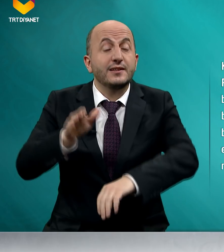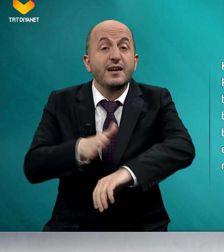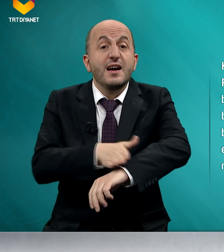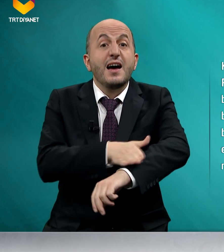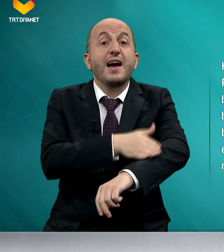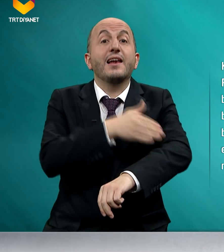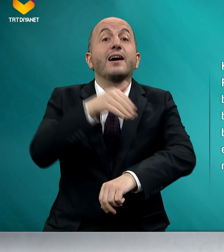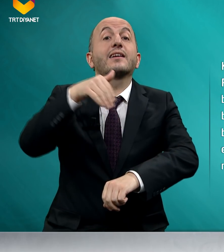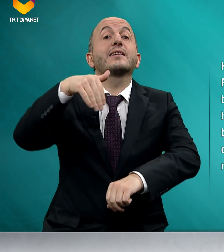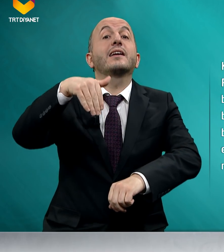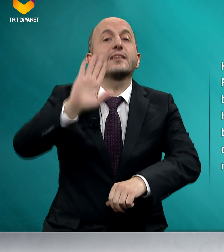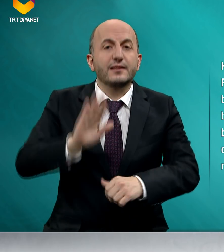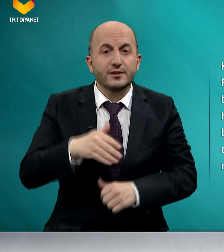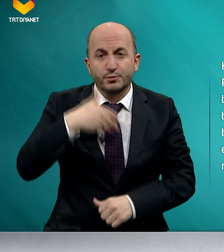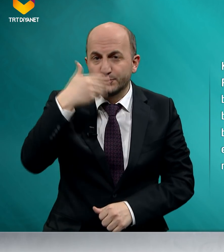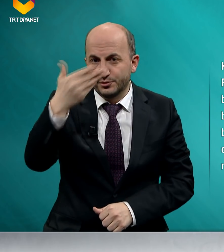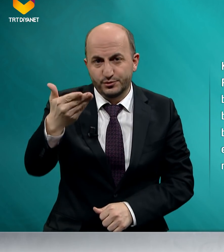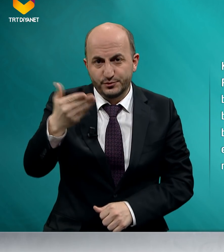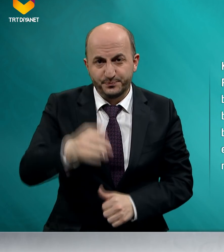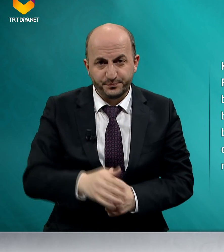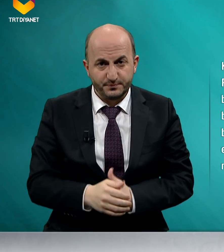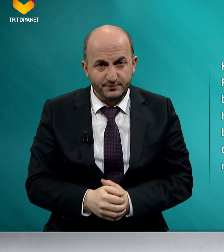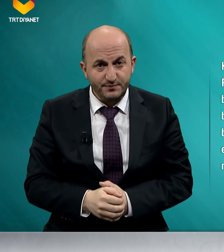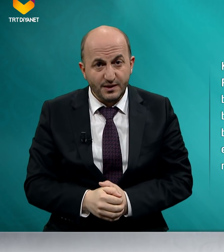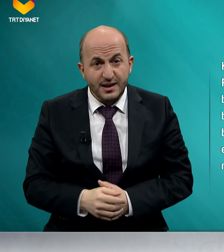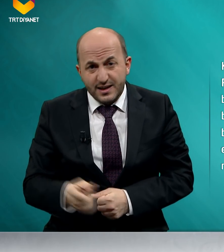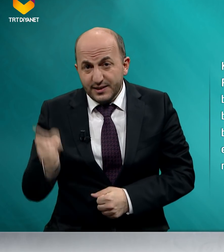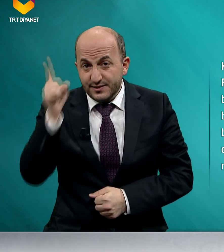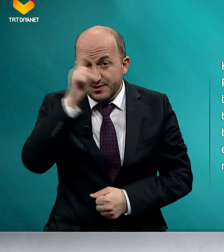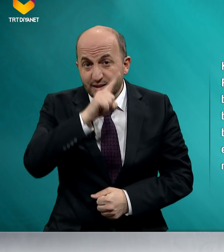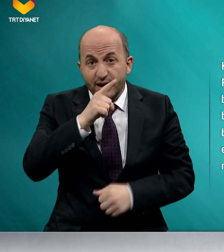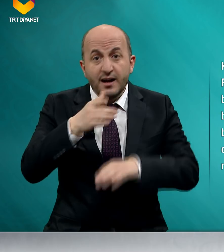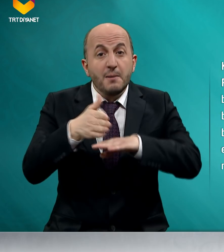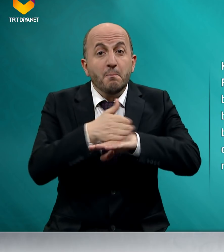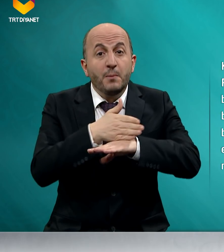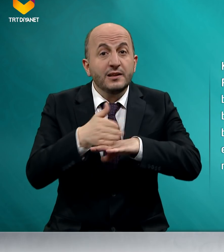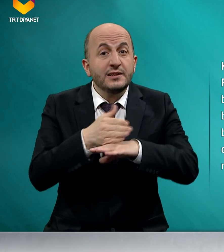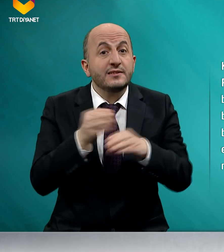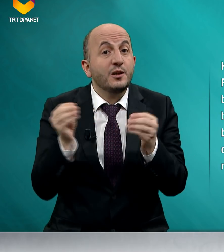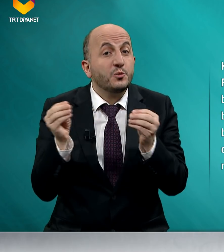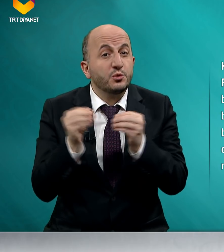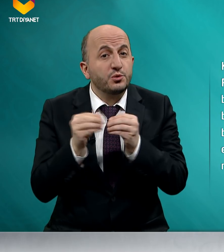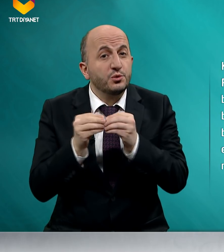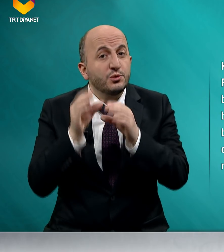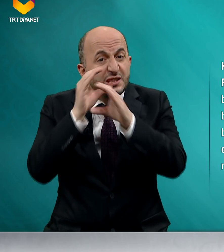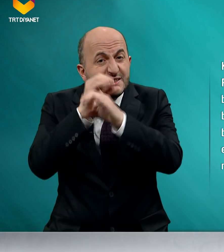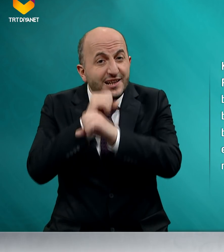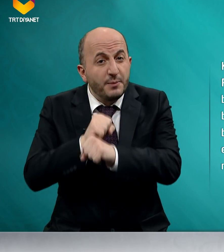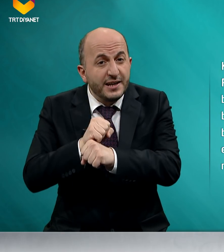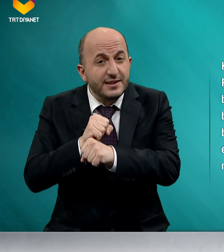helal değildir buyurur. Zira malın kusurunu gizlemek,